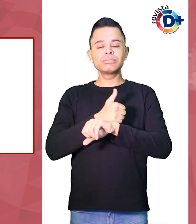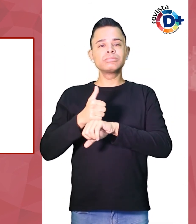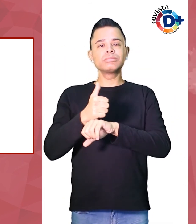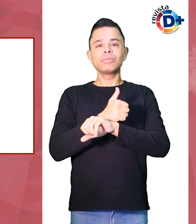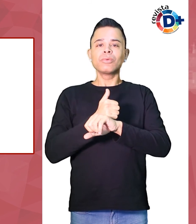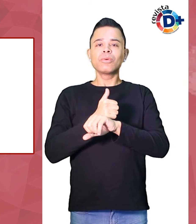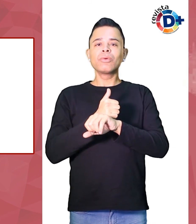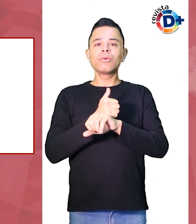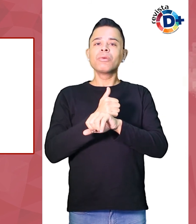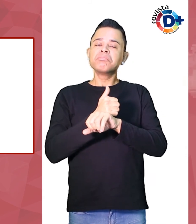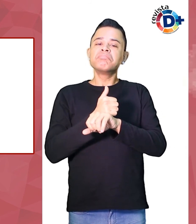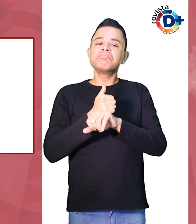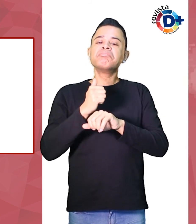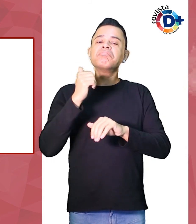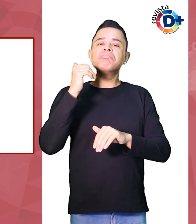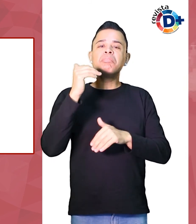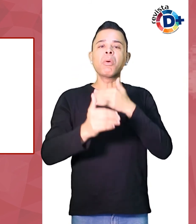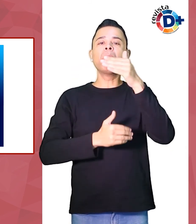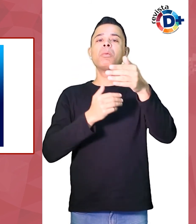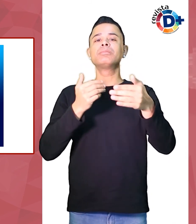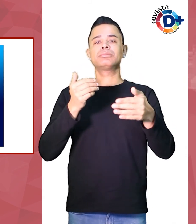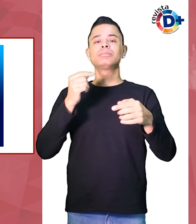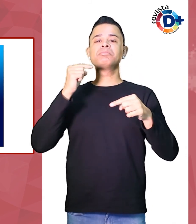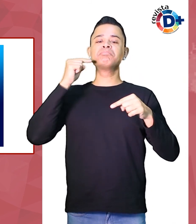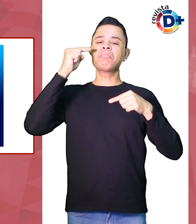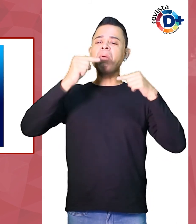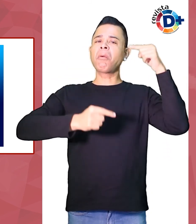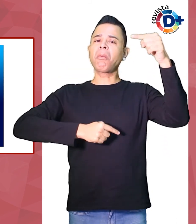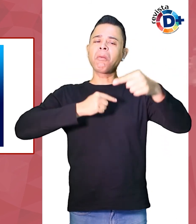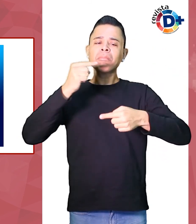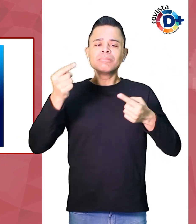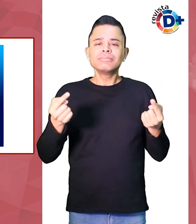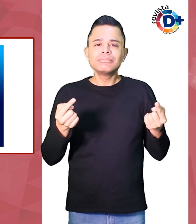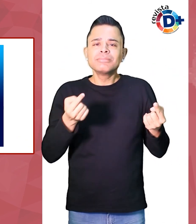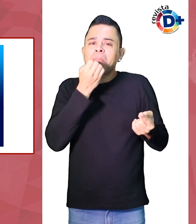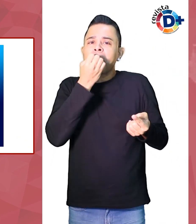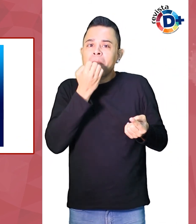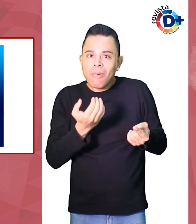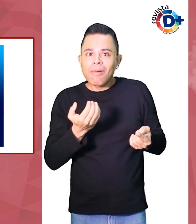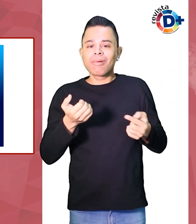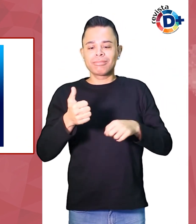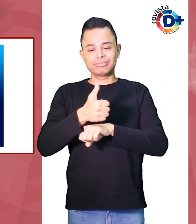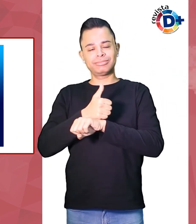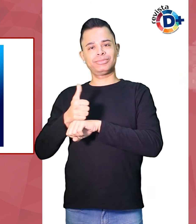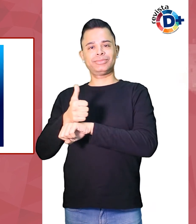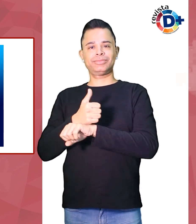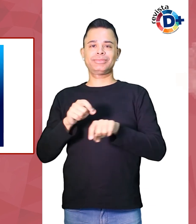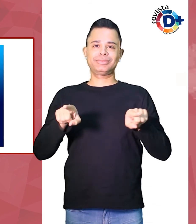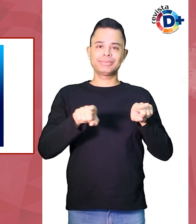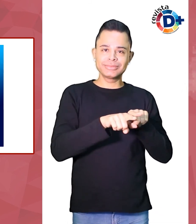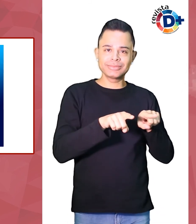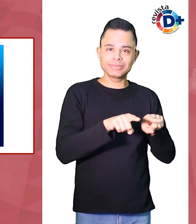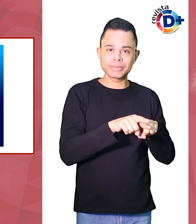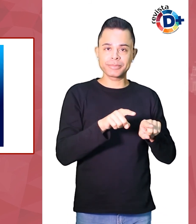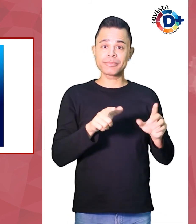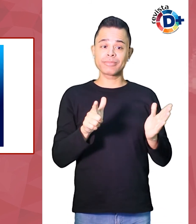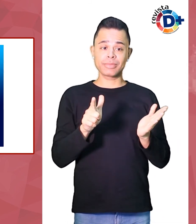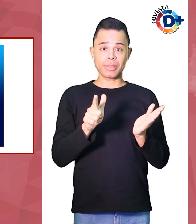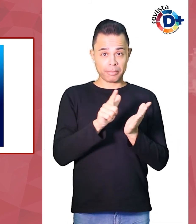medida que o Tios analisa sua prática faz registros e ele seus escritos pode tornar-se